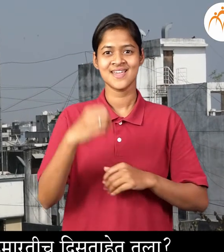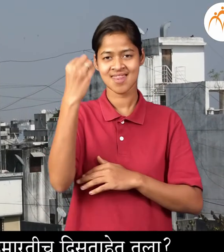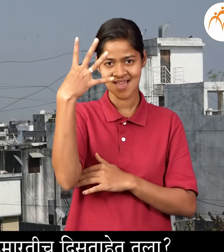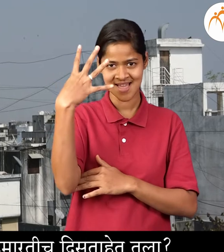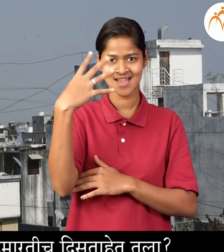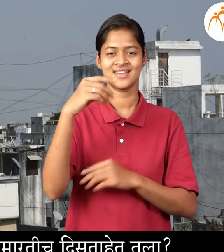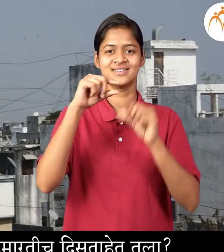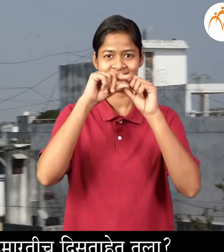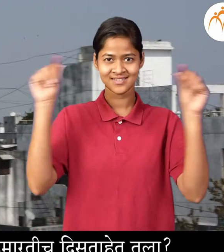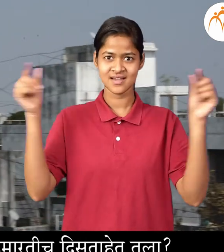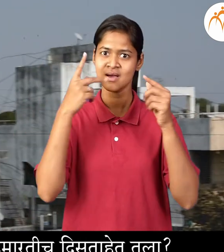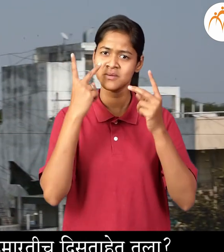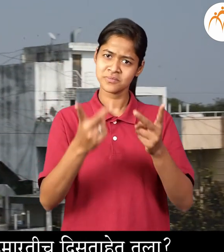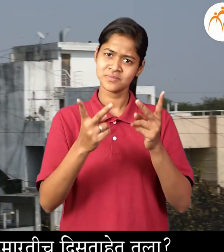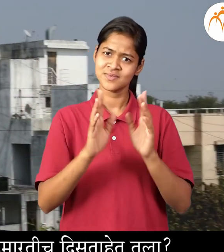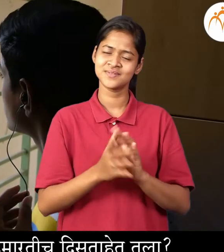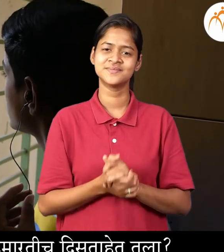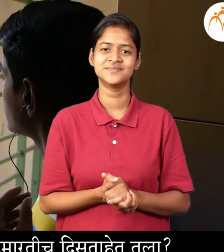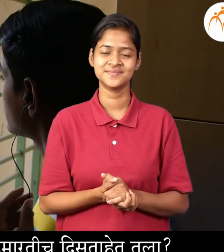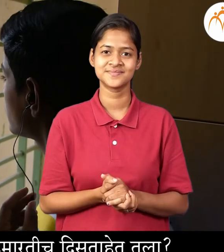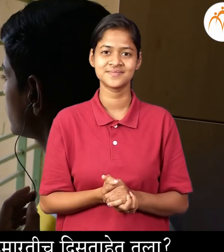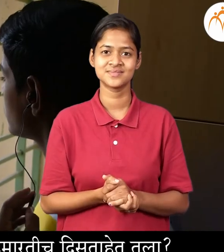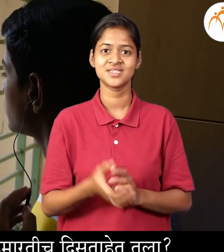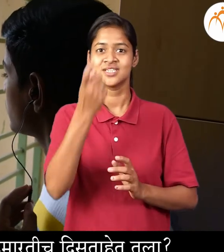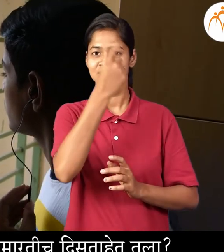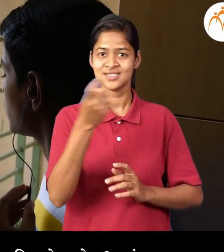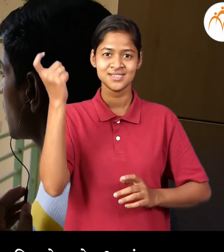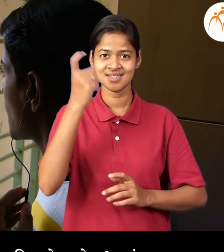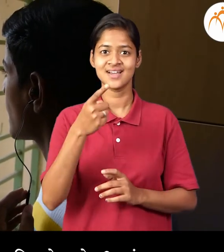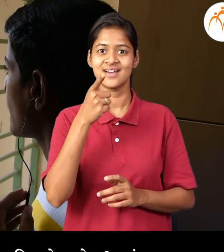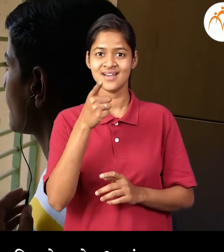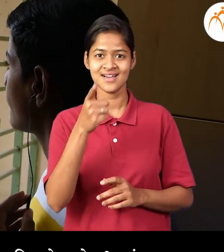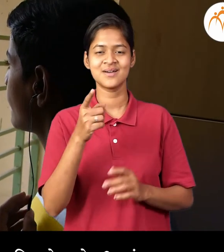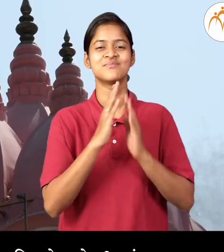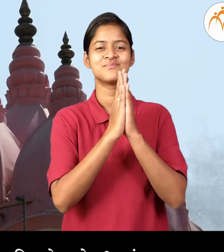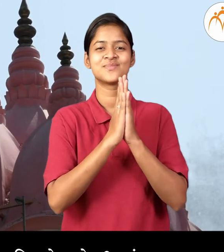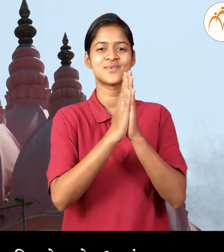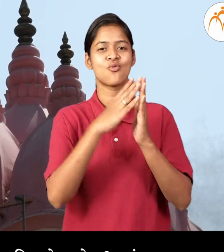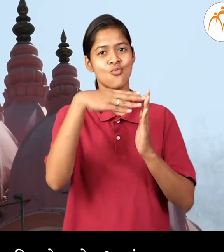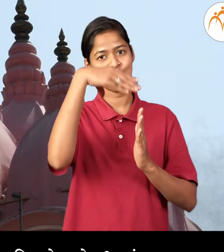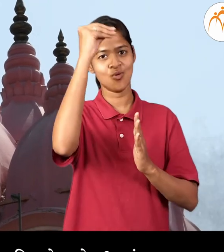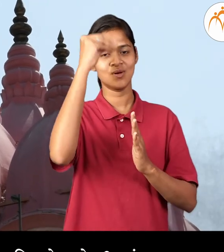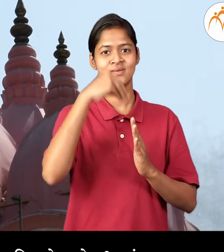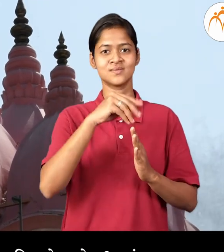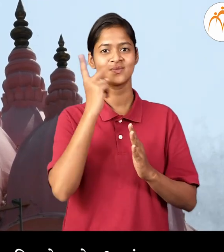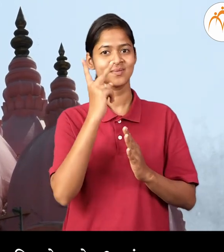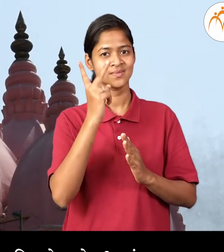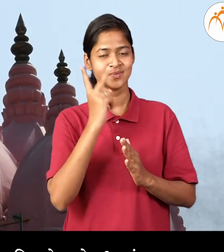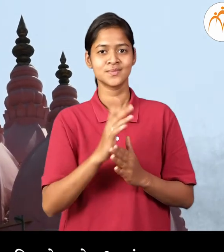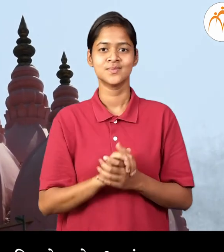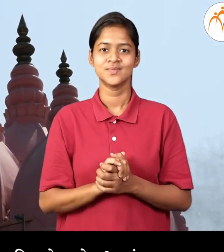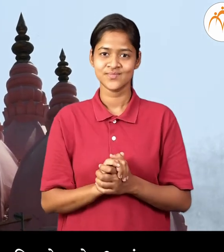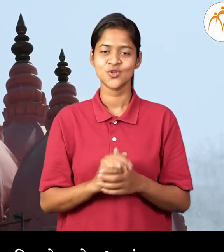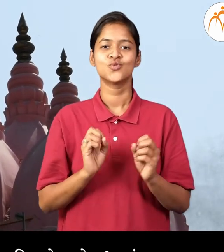आणि दिवे, वायर, बर, जौन, तुला देवडाचा कड़स दिशते होए,